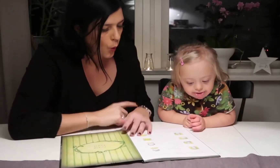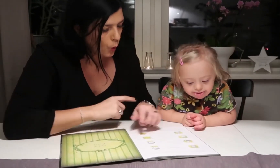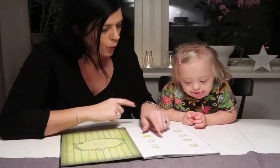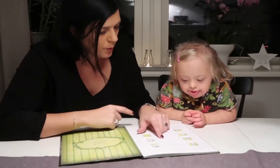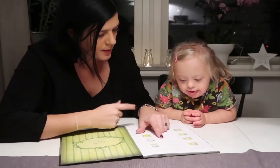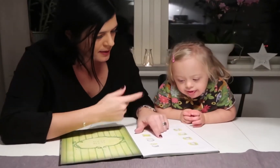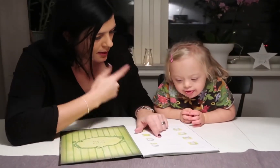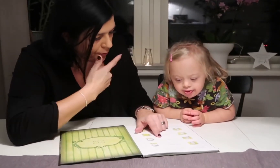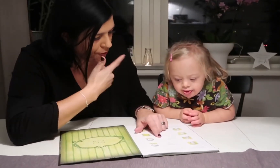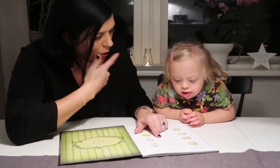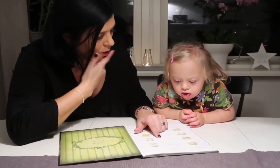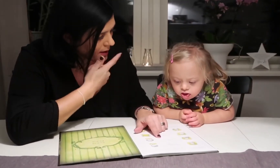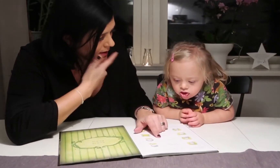Åh, man tecknar farlig.